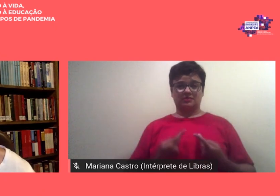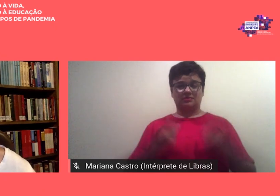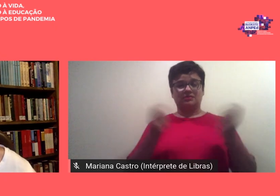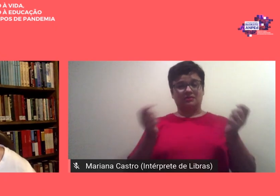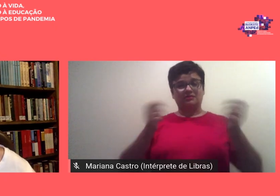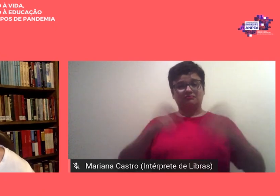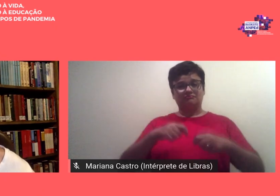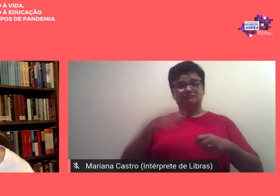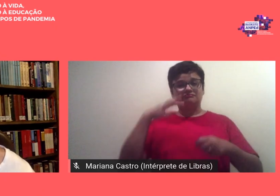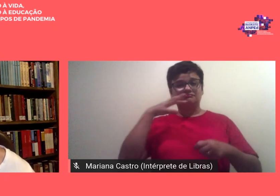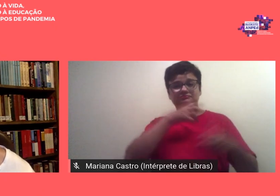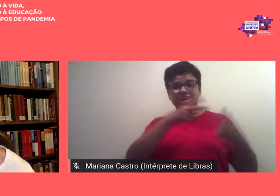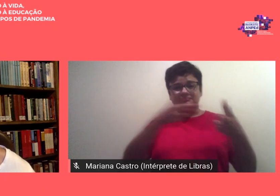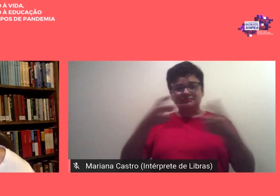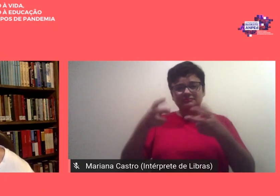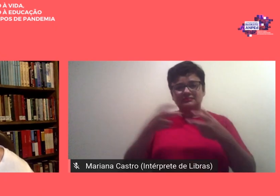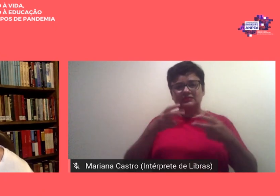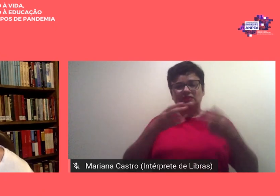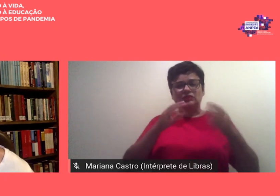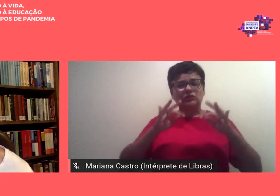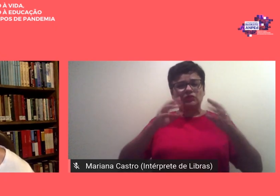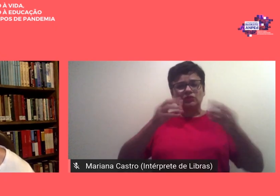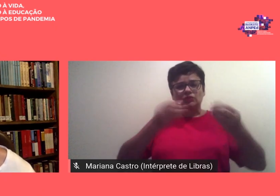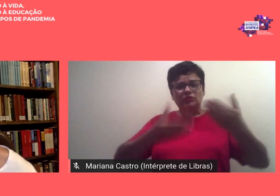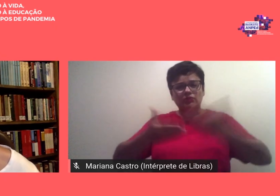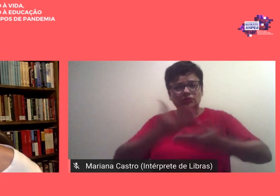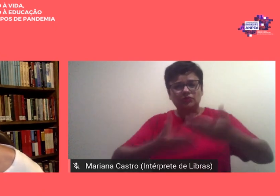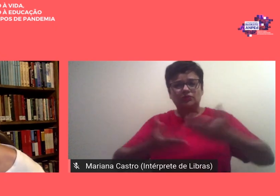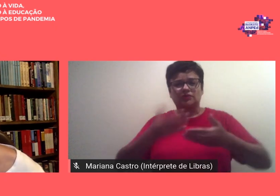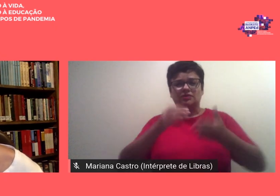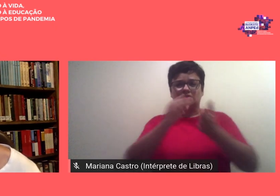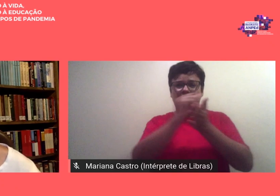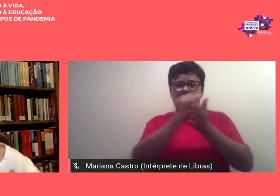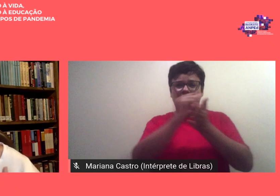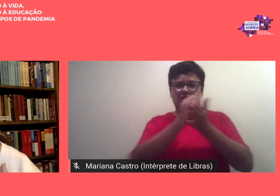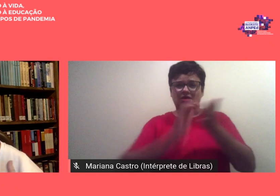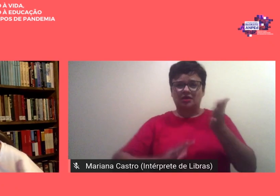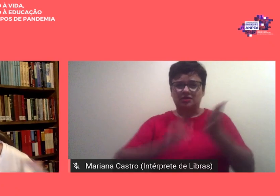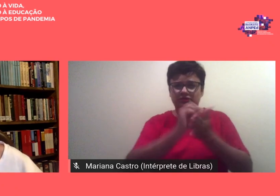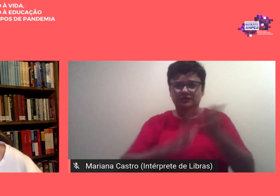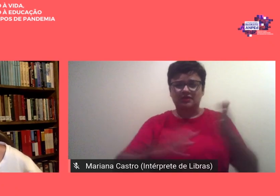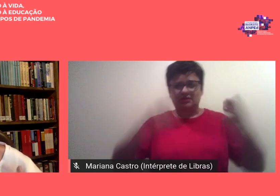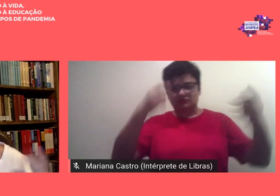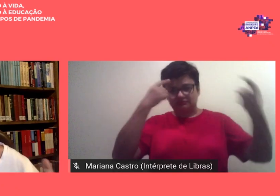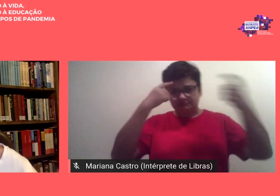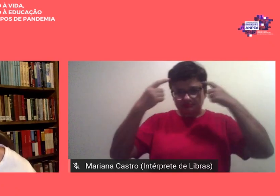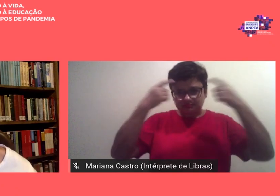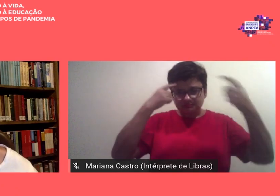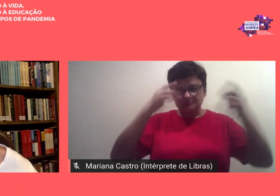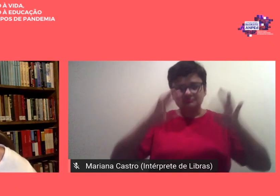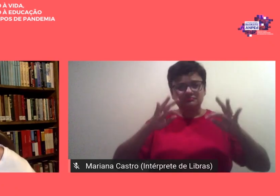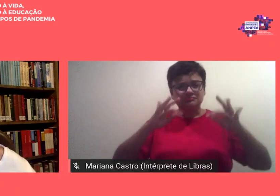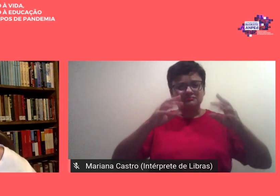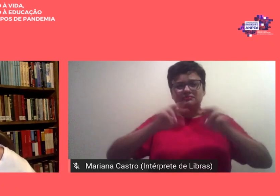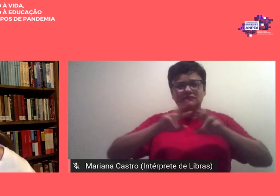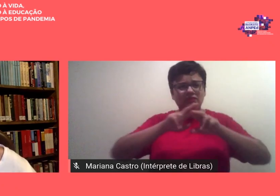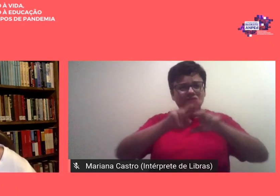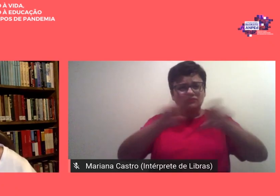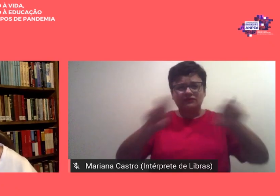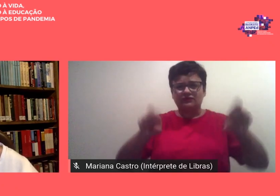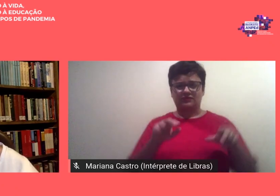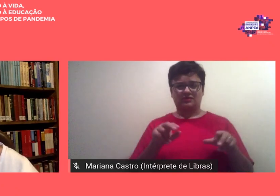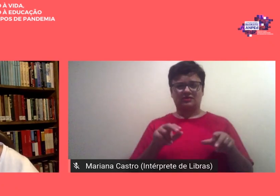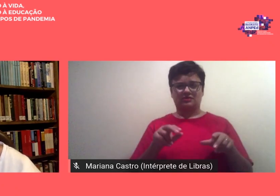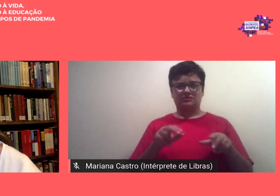perceber em todas as interações em todas as atividades pensadas e no envolvimento de diferentes segmentos nessa